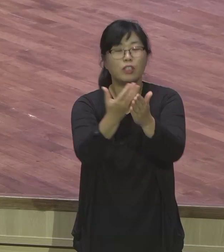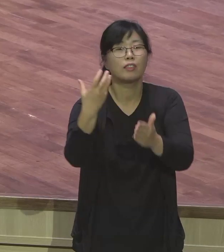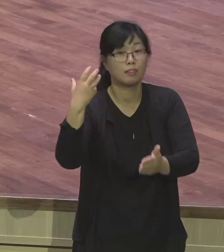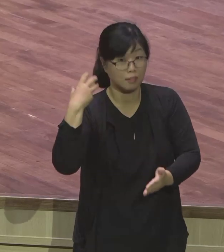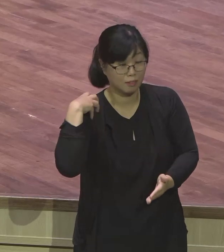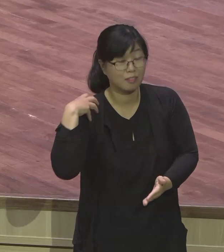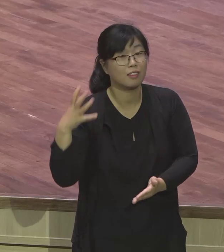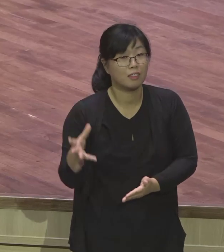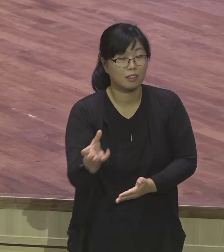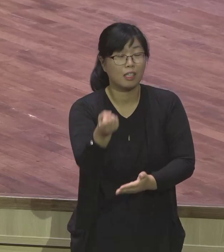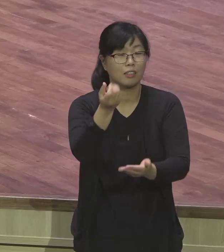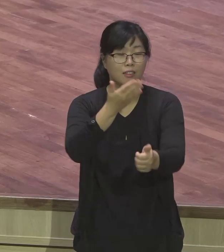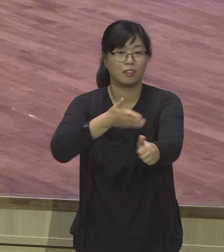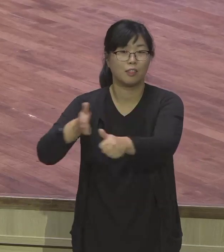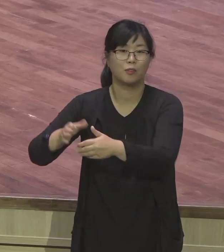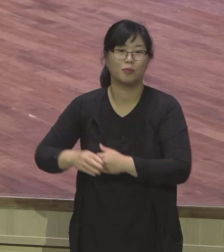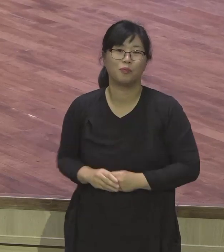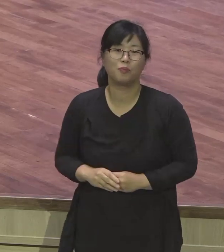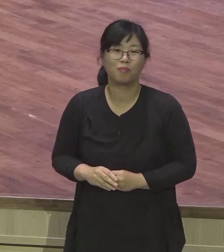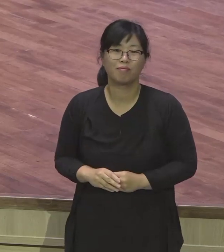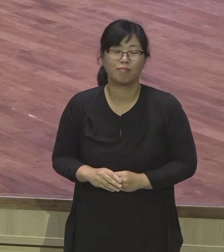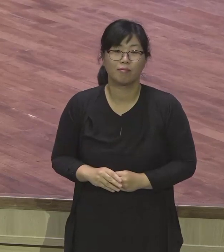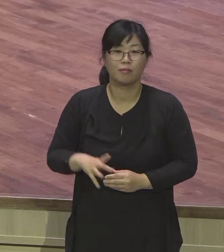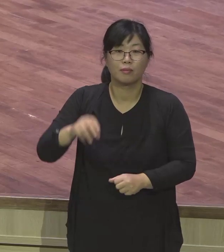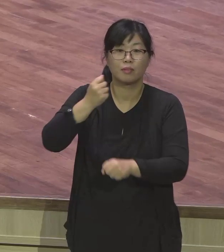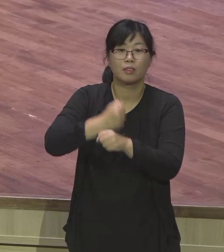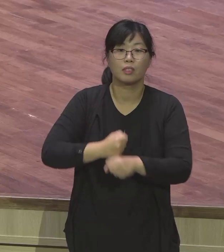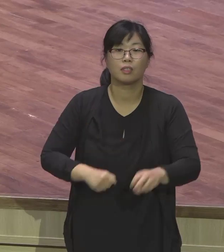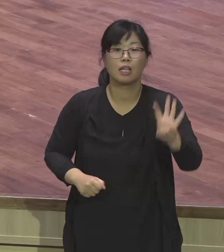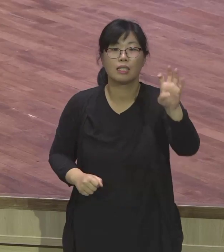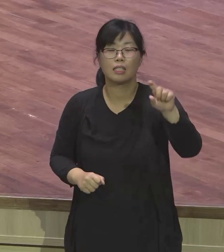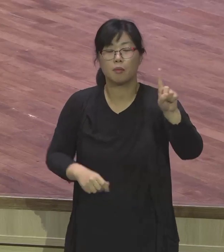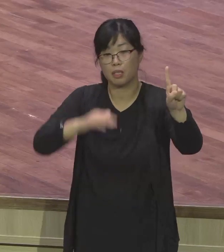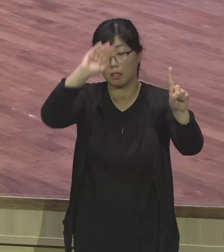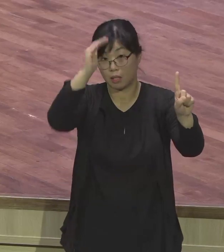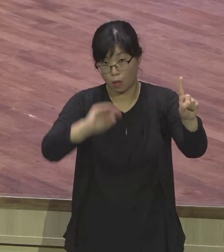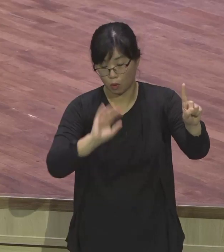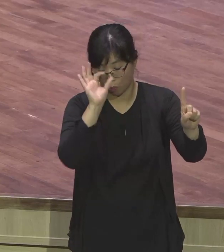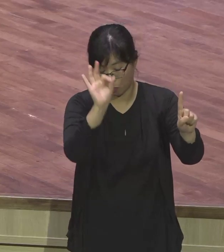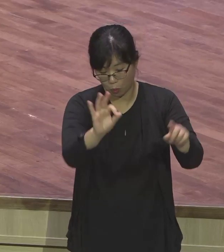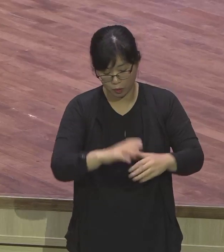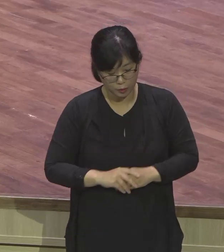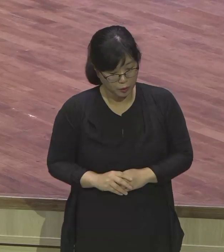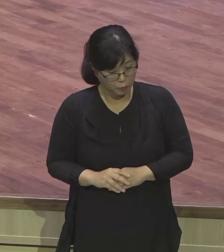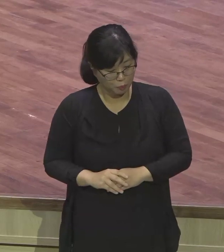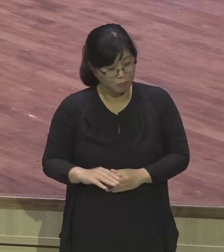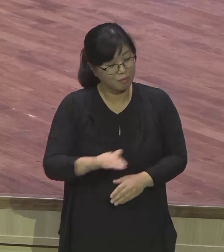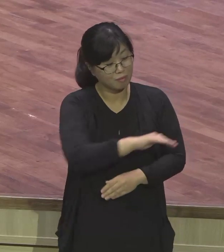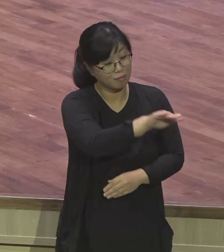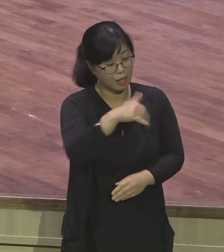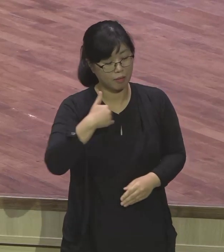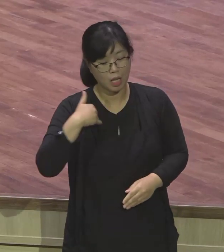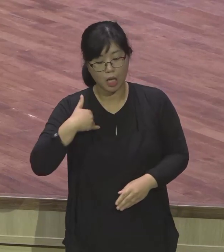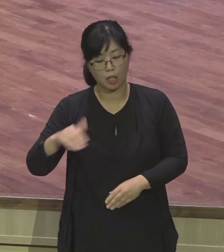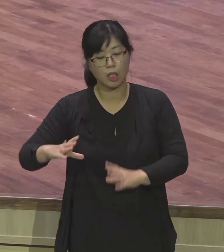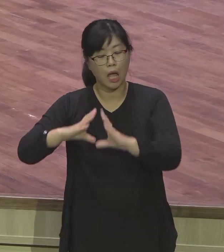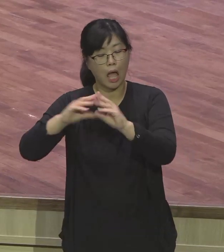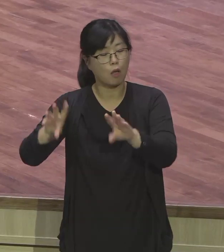백성이 다 너 명령에 복종하리니 내가 너보다 나은 것은 내 왕자뿐이니라 바로가 또 요새베